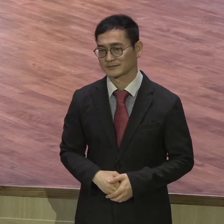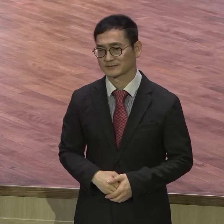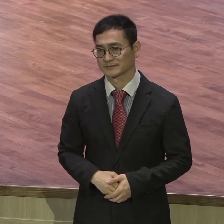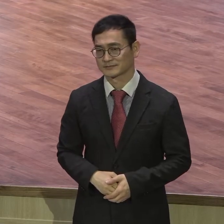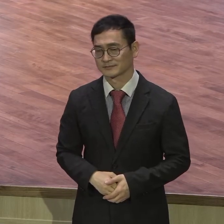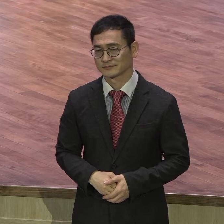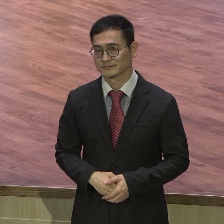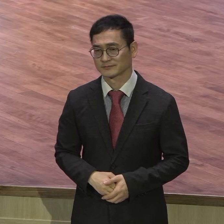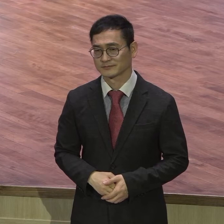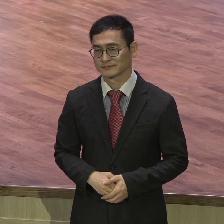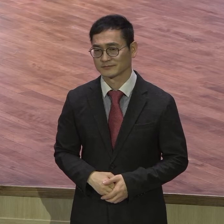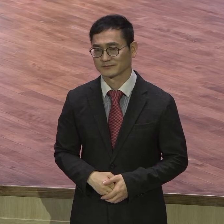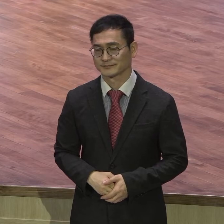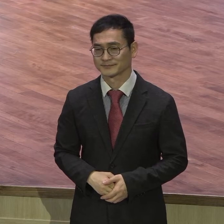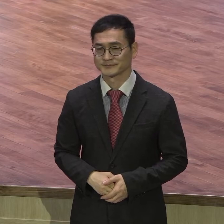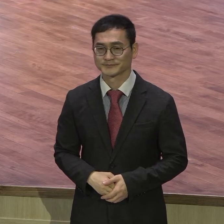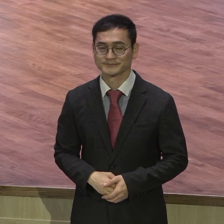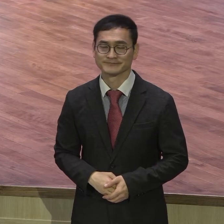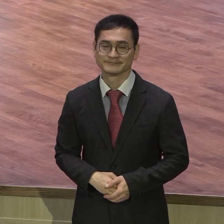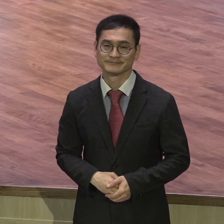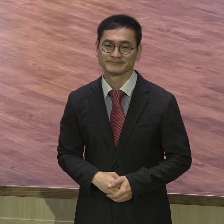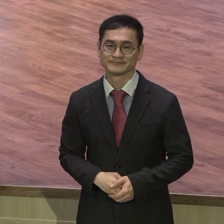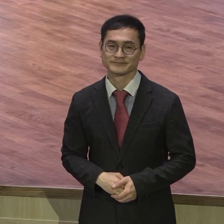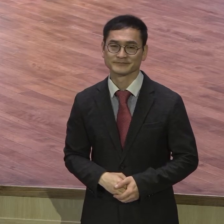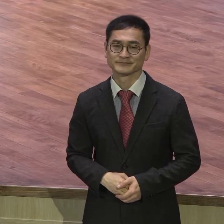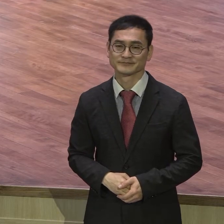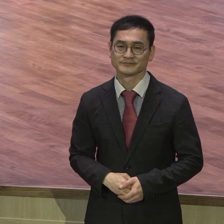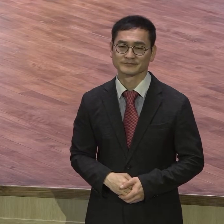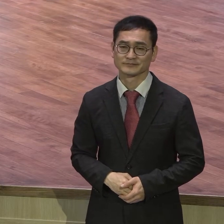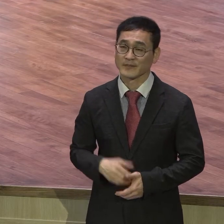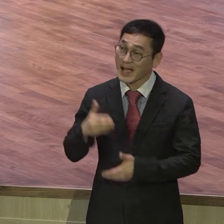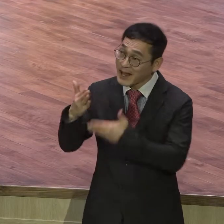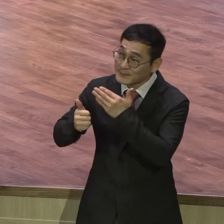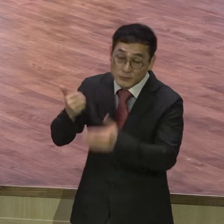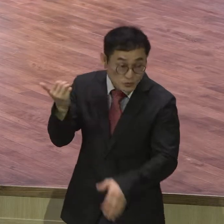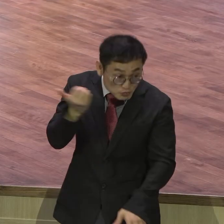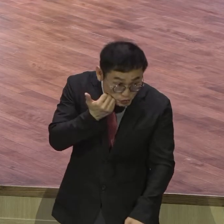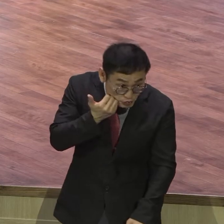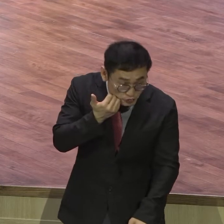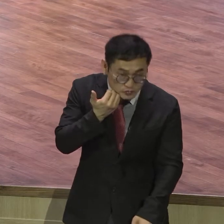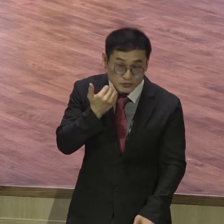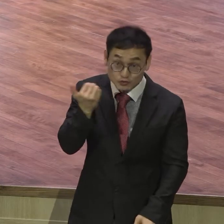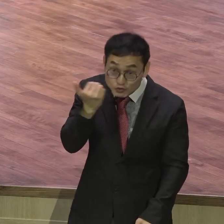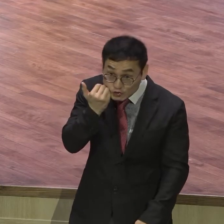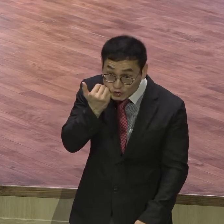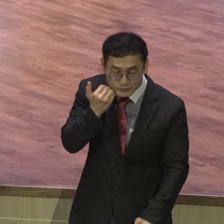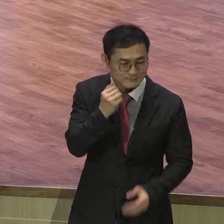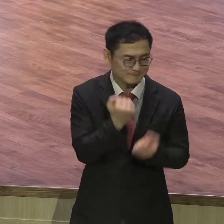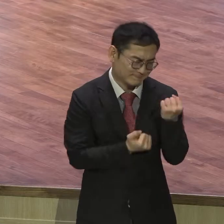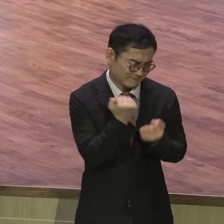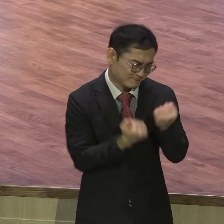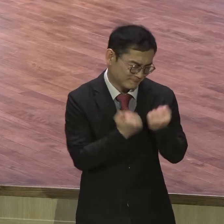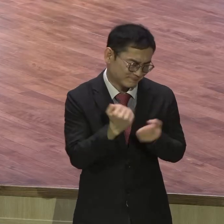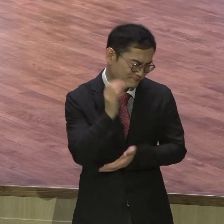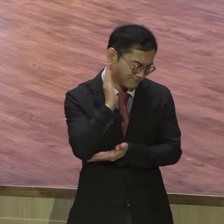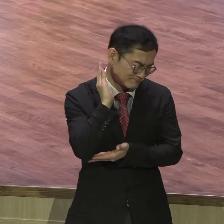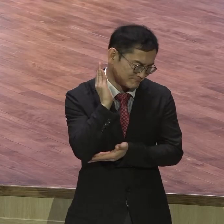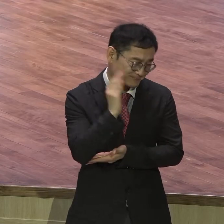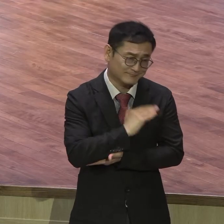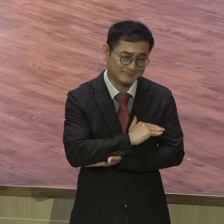순종하죠 하나님이 누구신지를 올바로 아는 것이 결국은 순종의 플랫폼이 된다